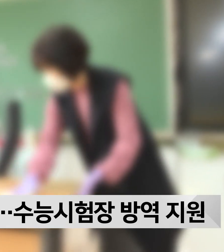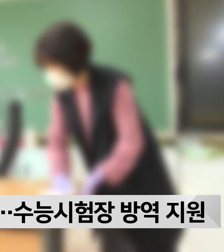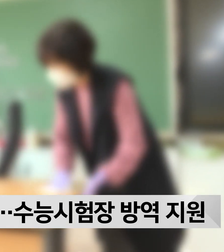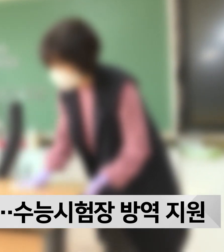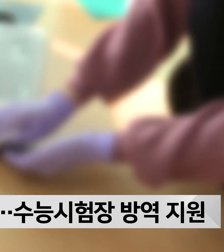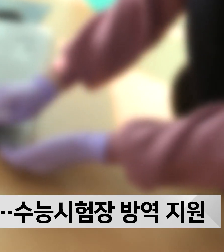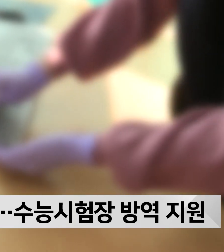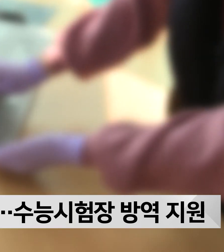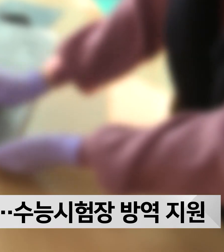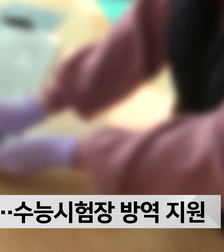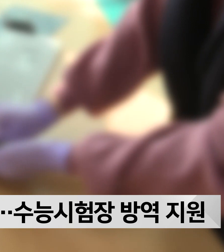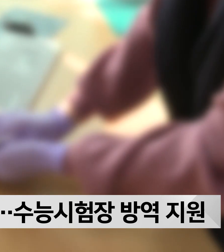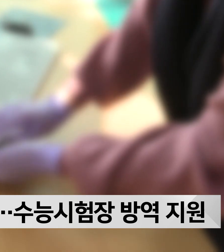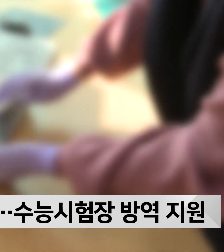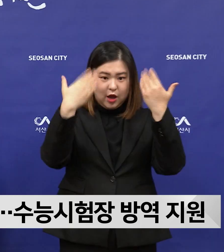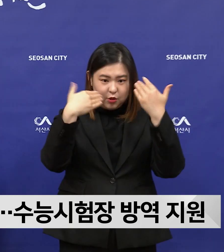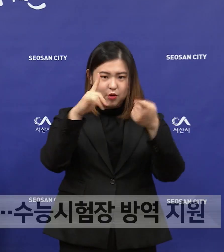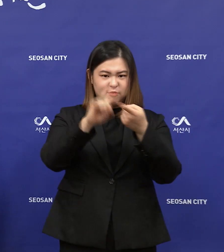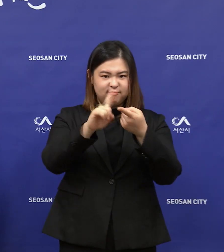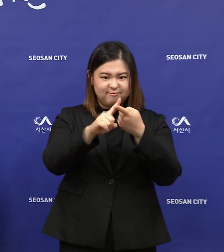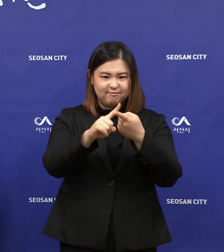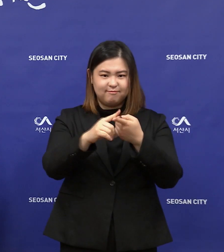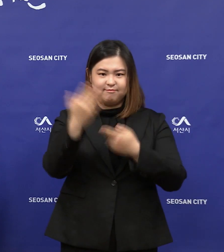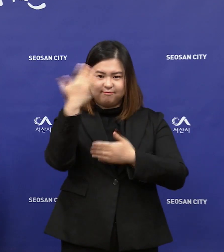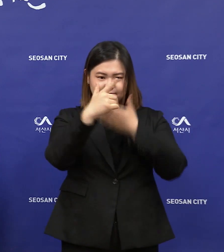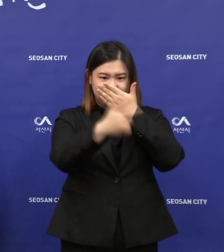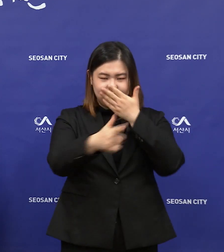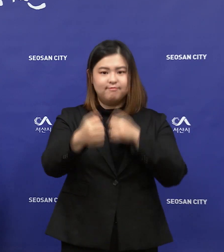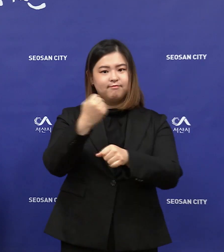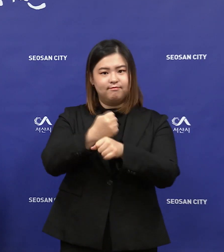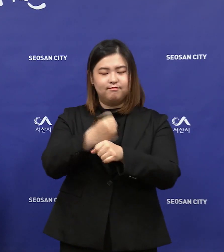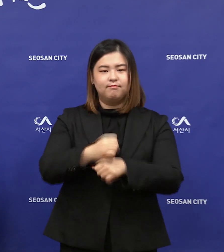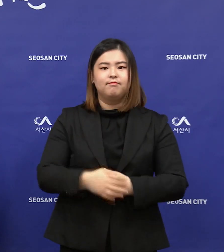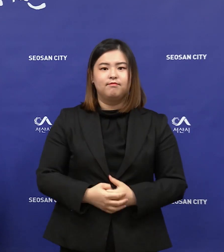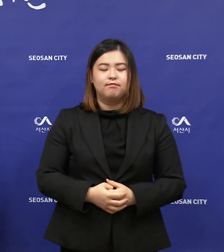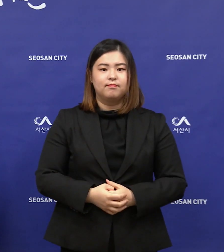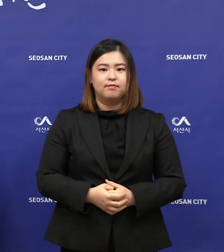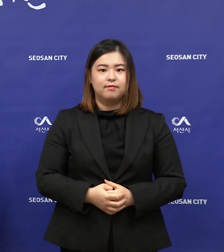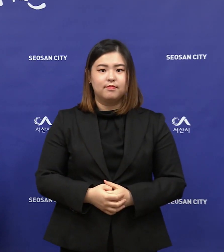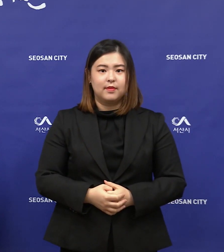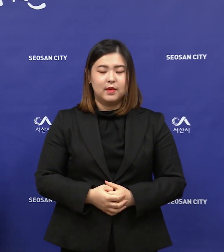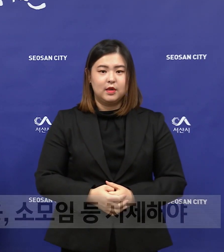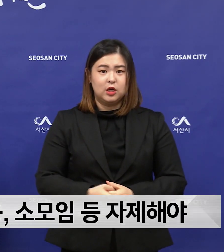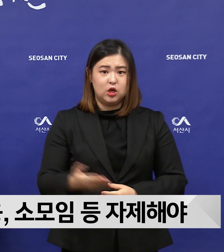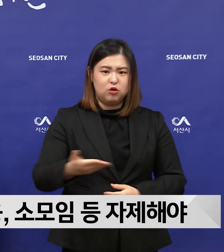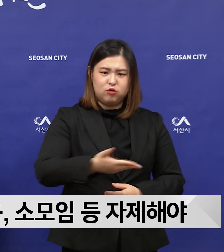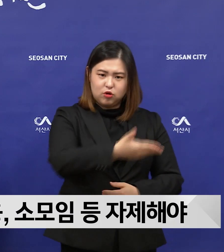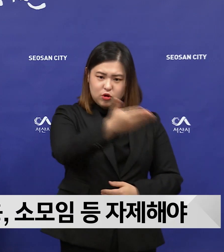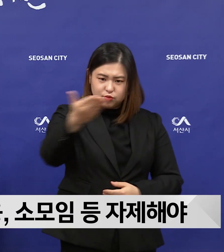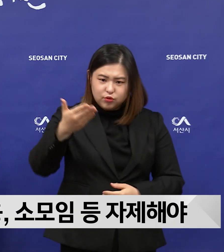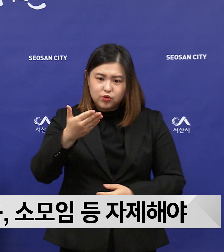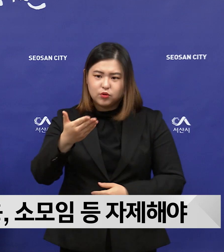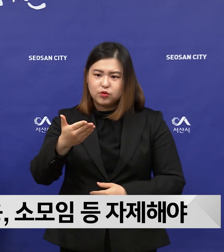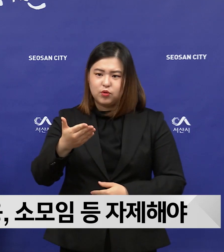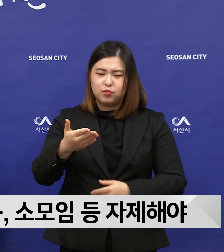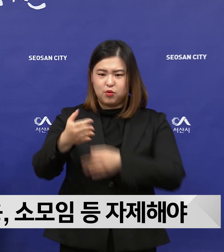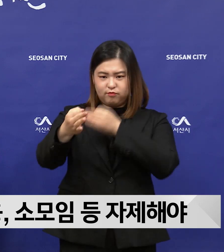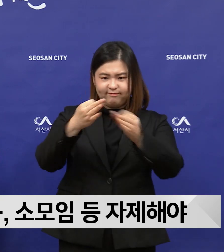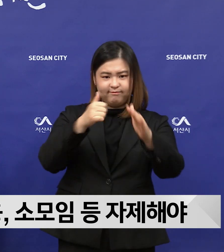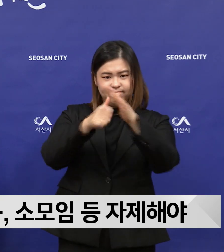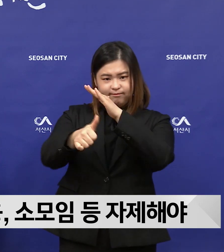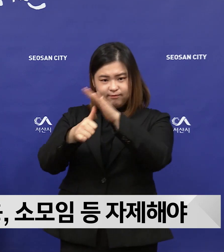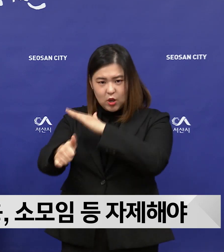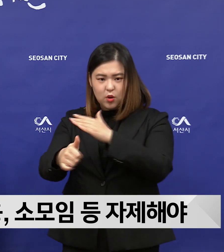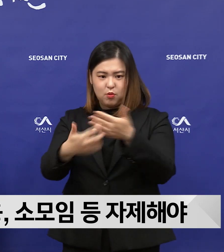지원을 실시하겠습니다. 시민 여러분께서도 다중이용시설의 이용과 소모인